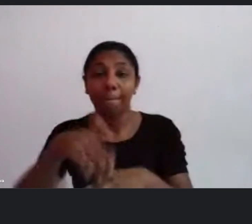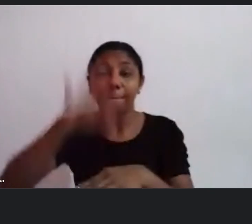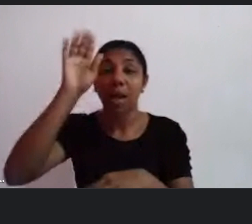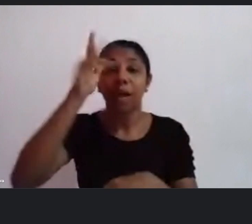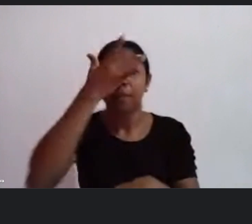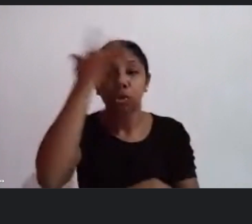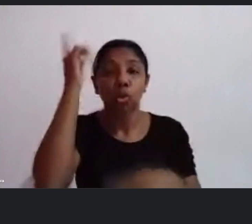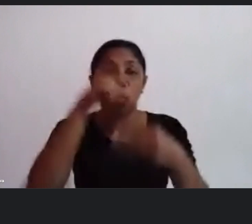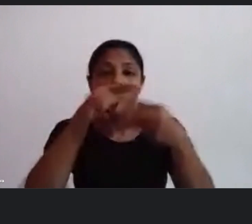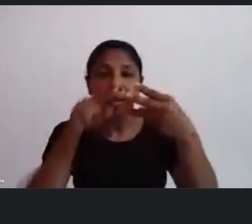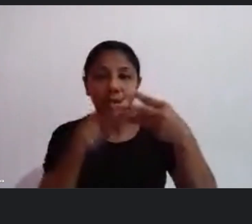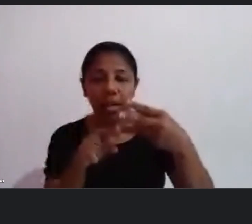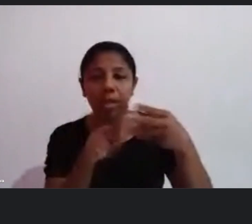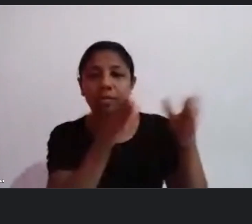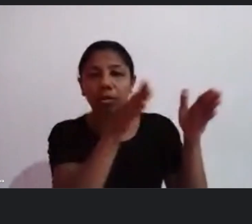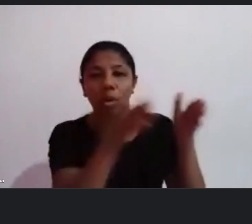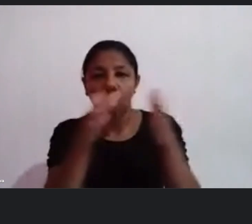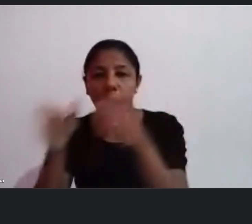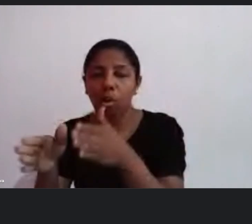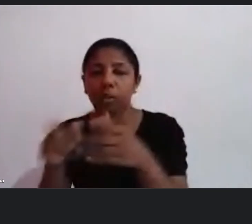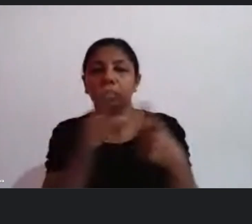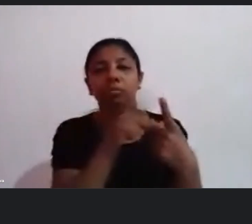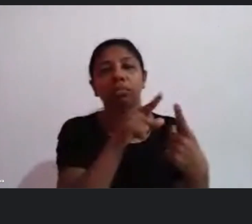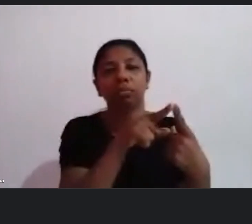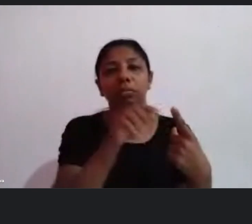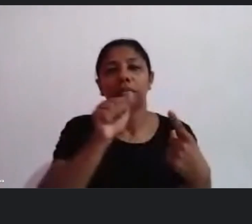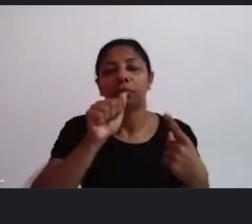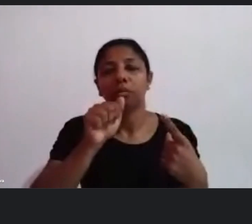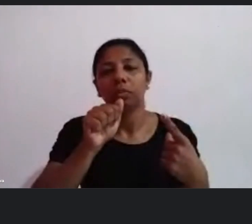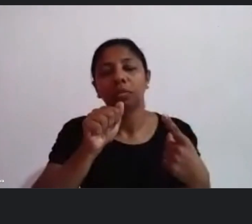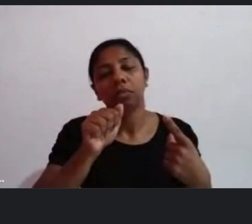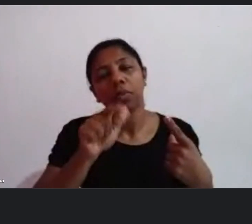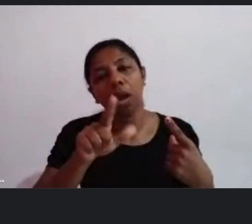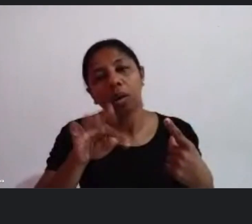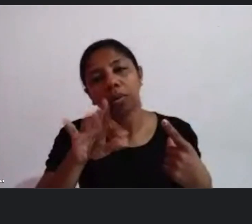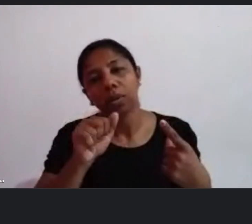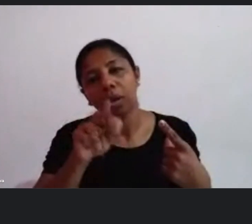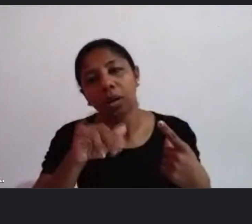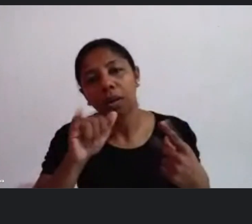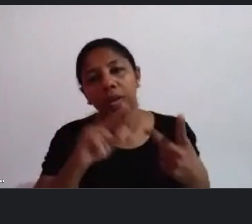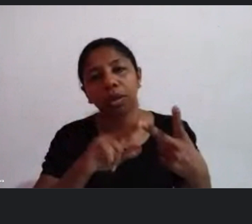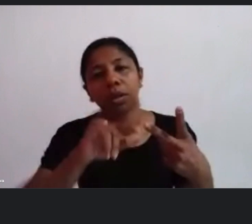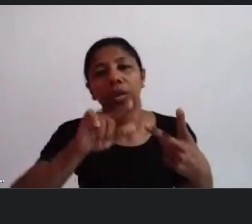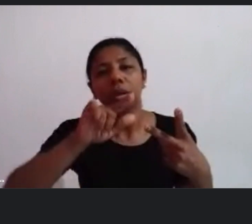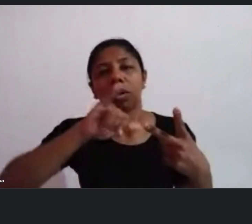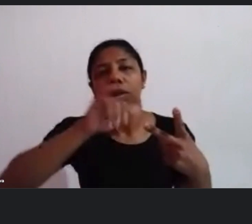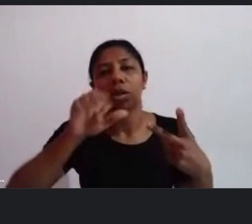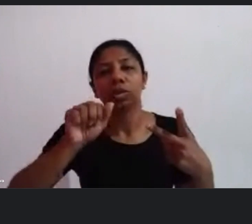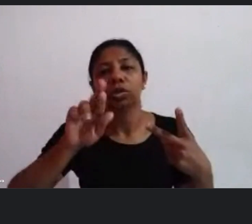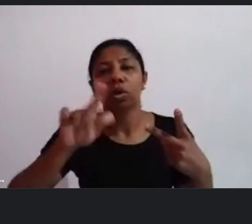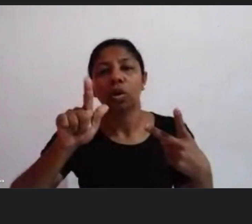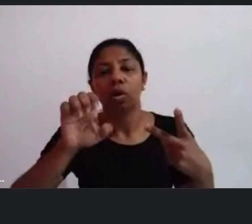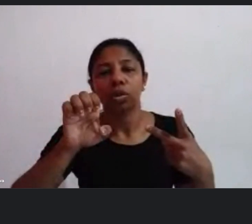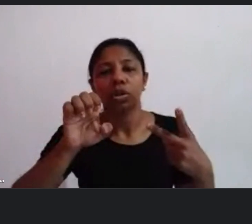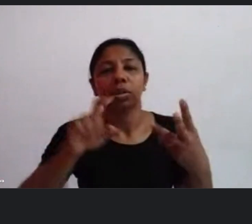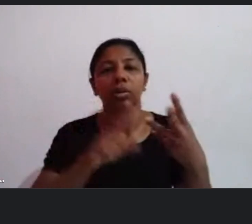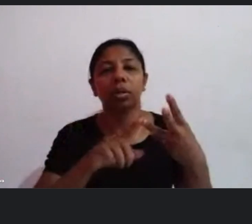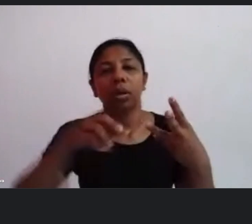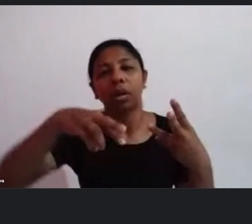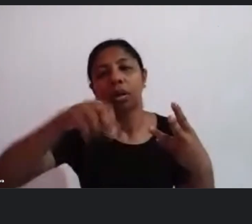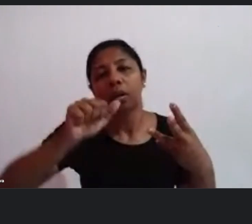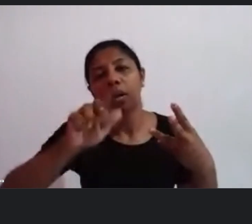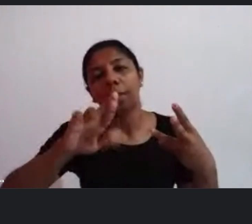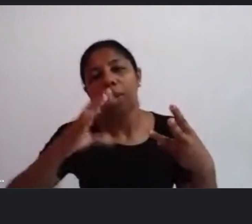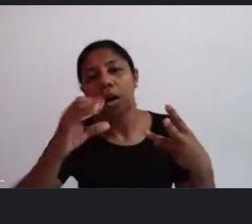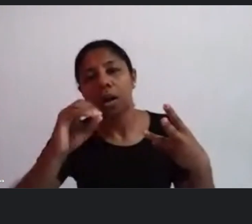pela ordem são Altair Luiz Jorge Santos e Marcos Vinicius cada